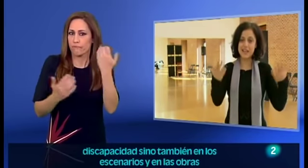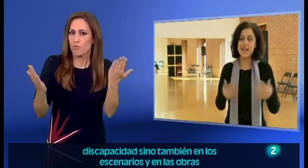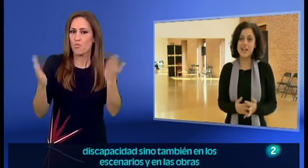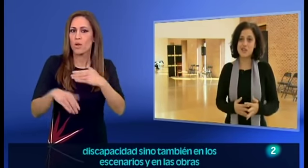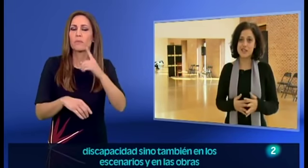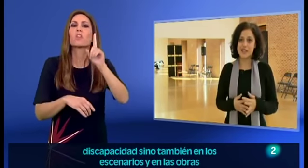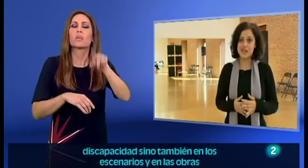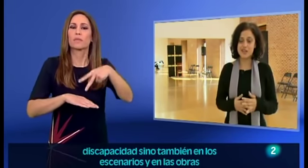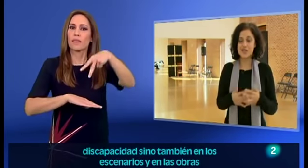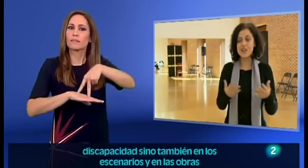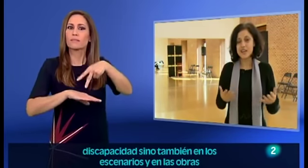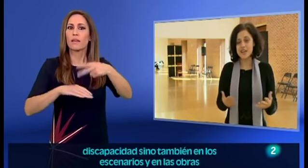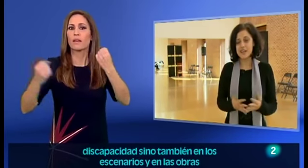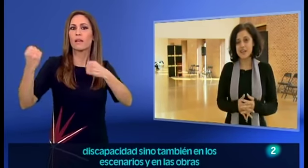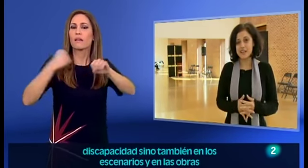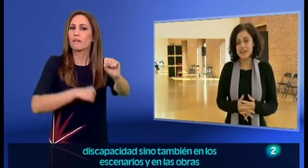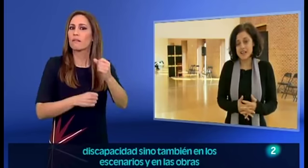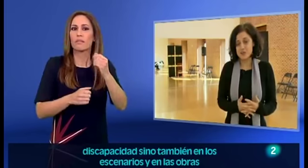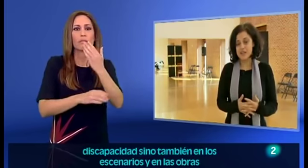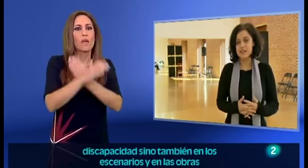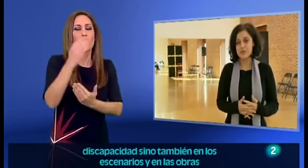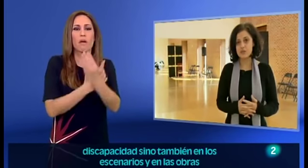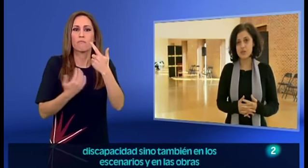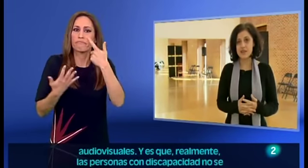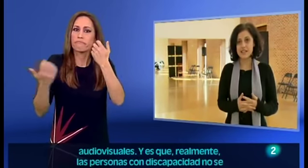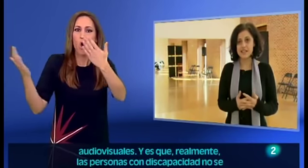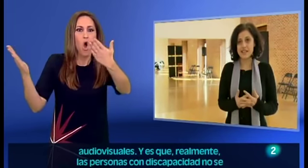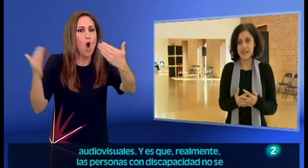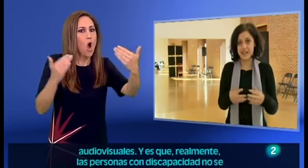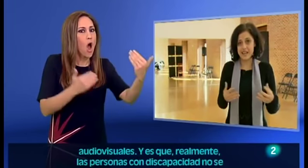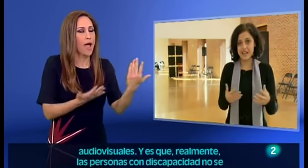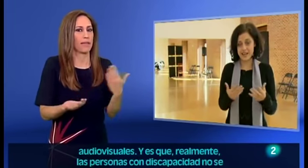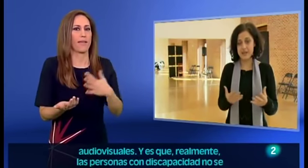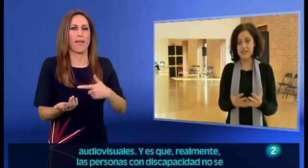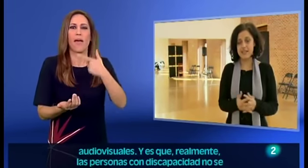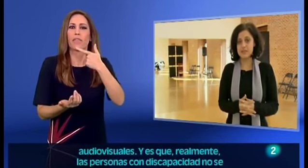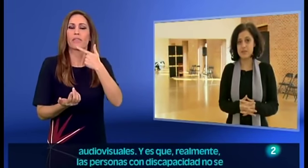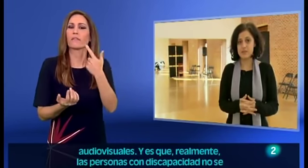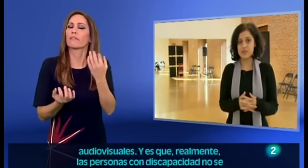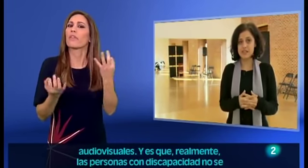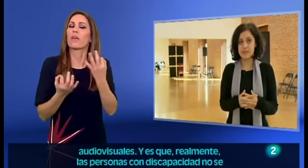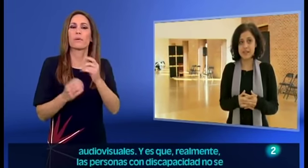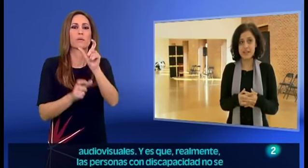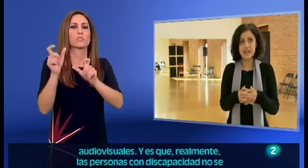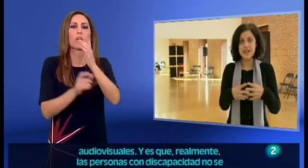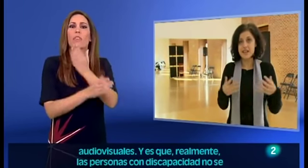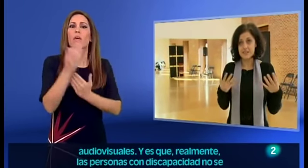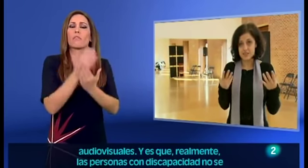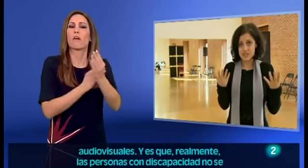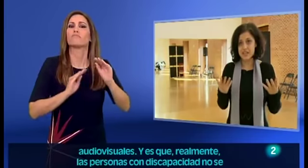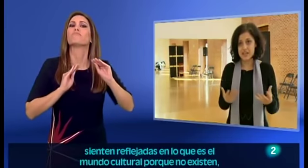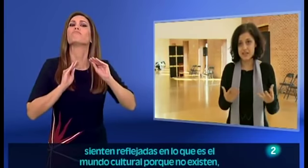también en los escenarios y en las obras audiovisuales y es que realmente las personas con discapacidad